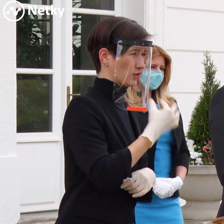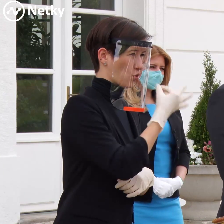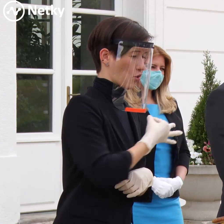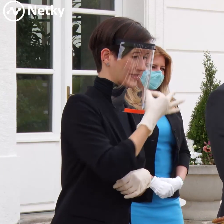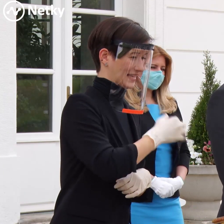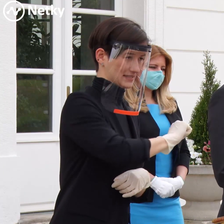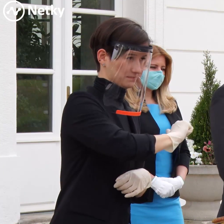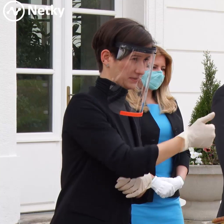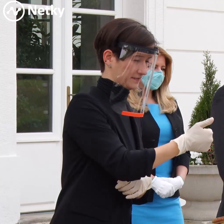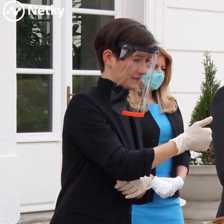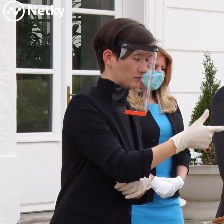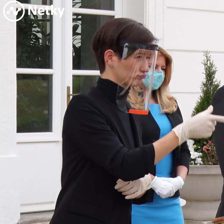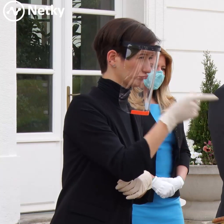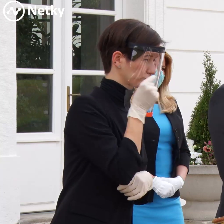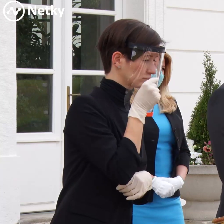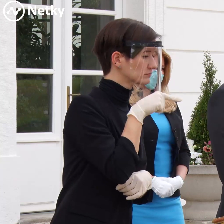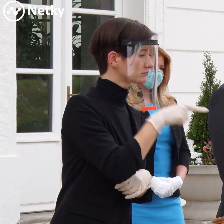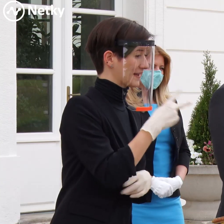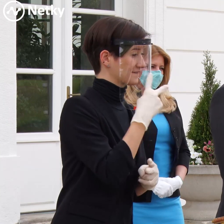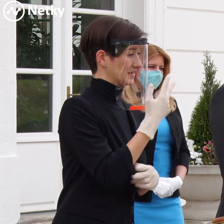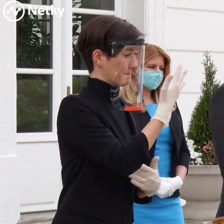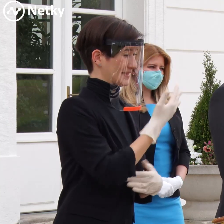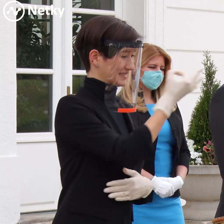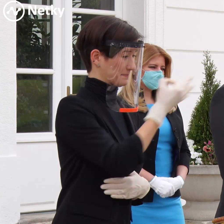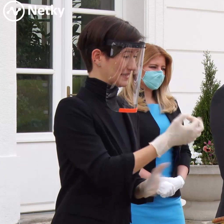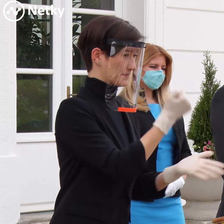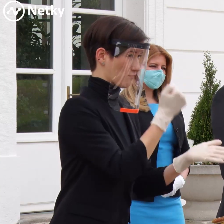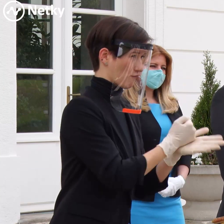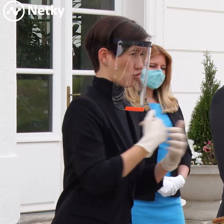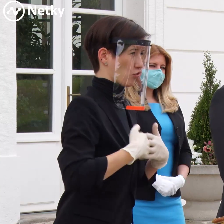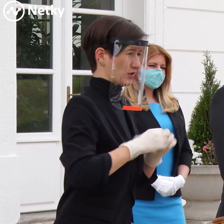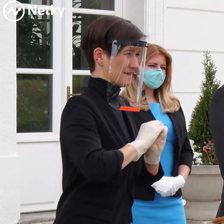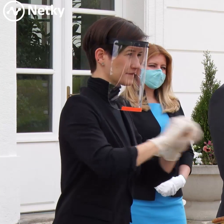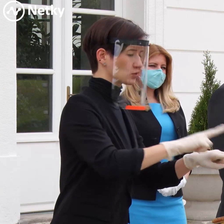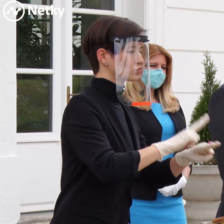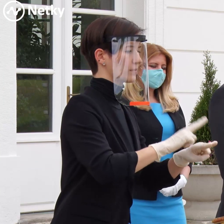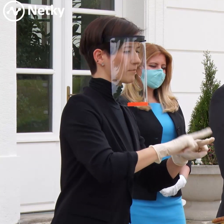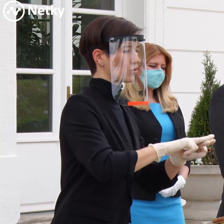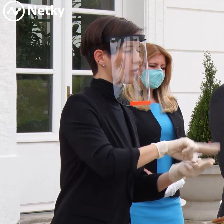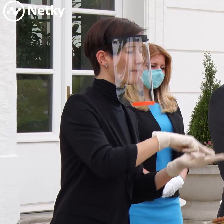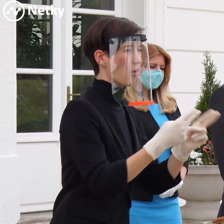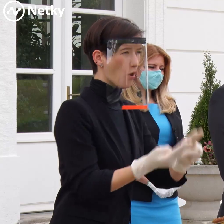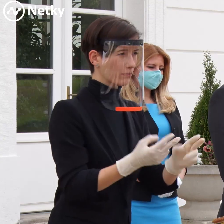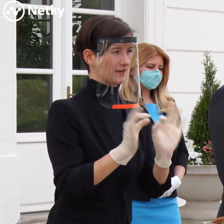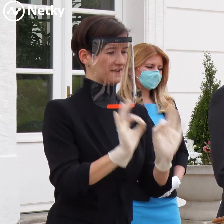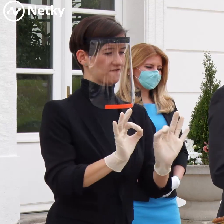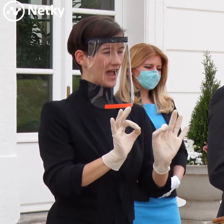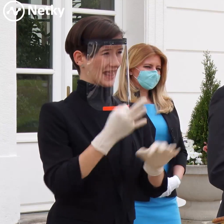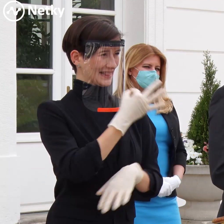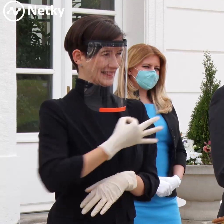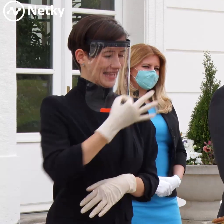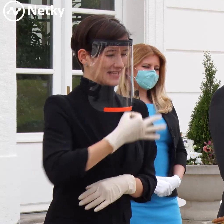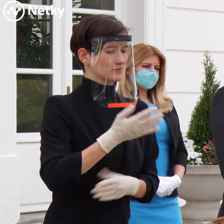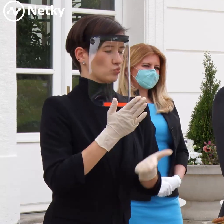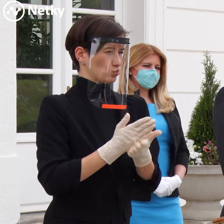štandardným PCR testom. Hneď budú prijaté všetky protiepidemiologické hygienické opatrenia, tak aby vlastne nejakým